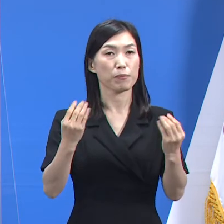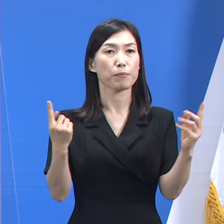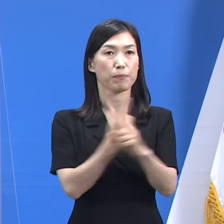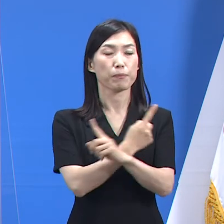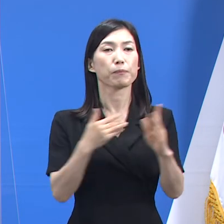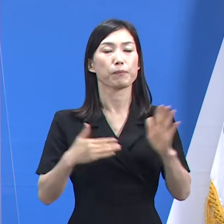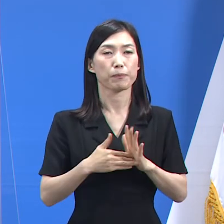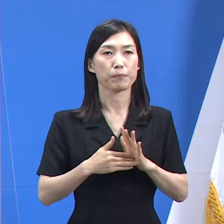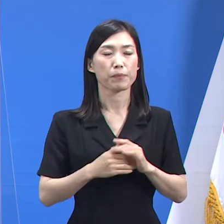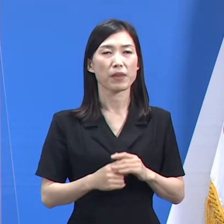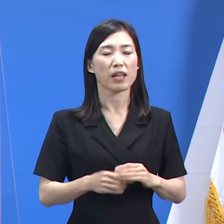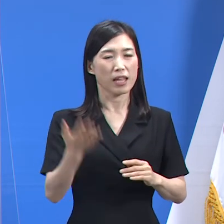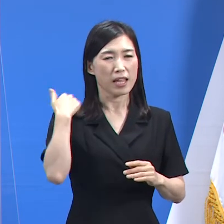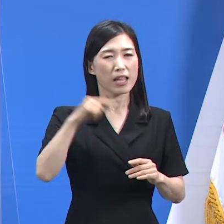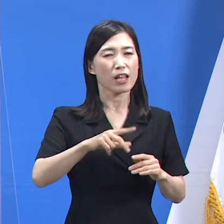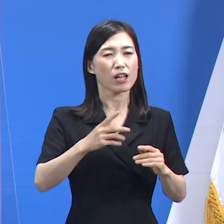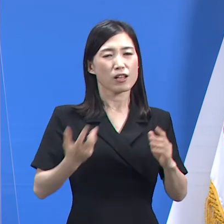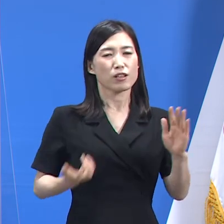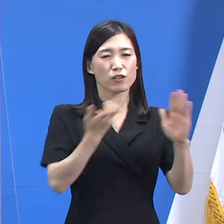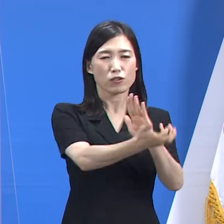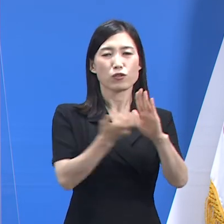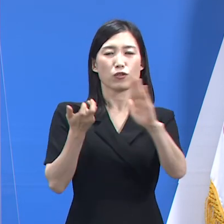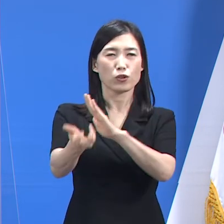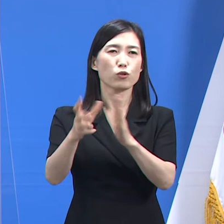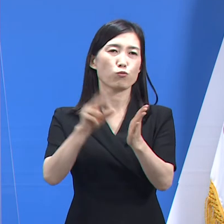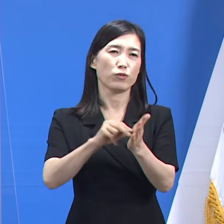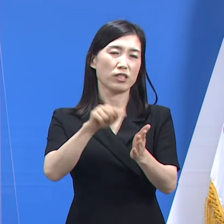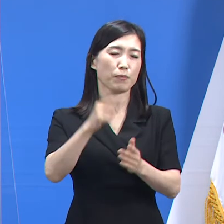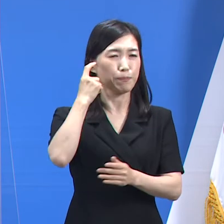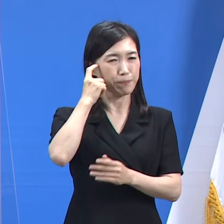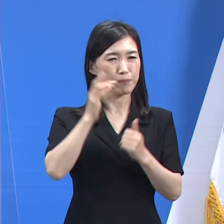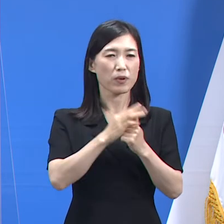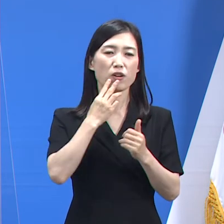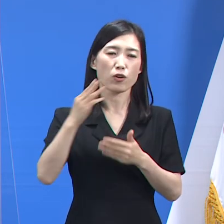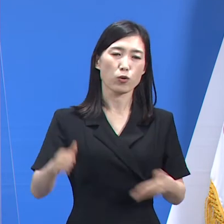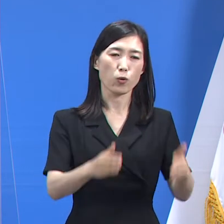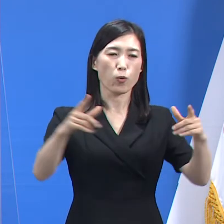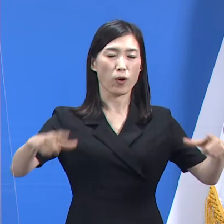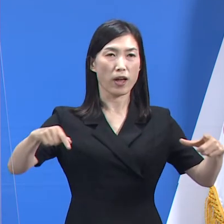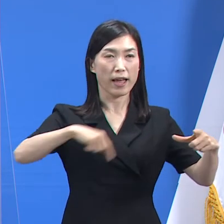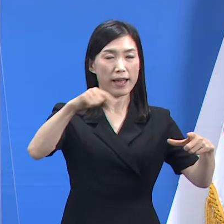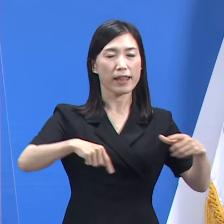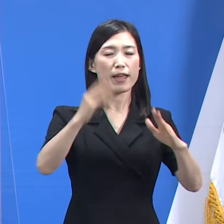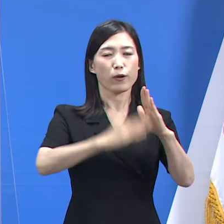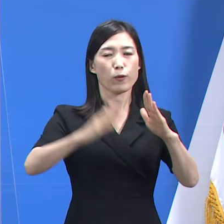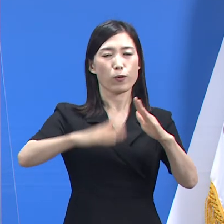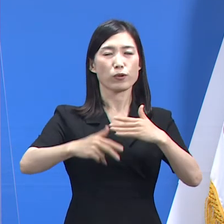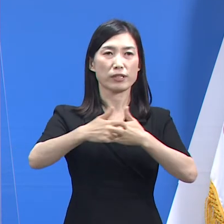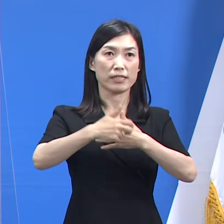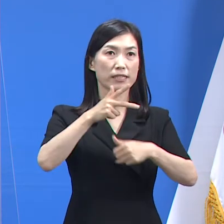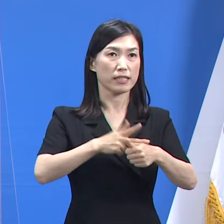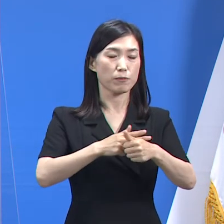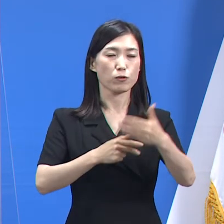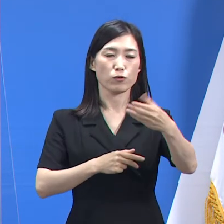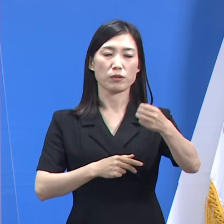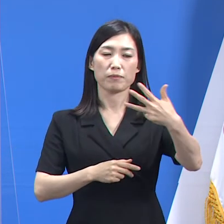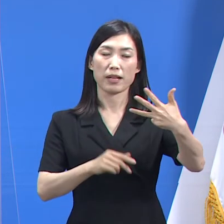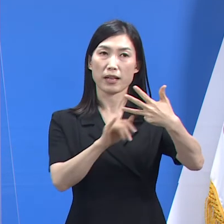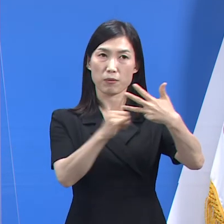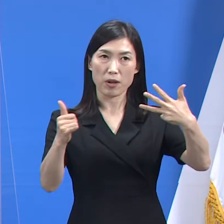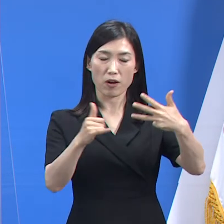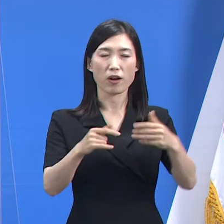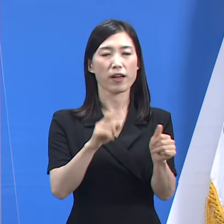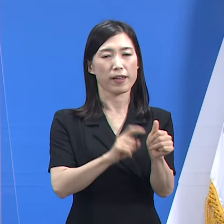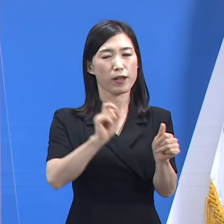문제점을 개선하기 위해 도는 지난 4월 16일 도내 공중보건이 98명을 역학조사관으로